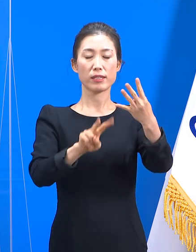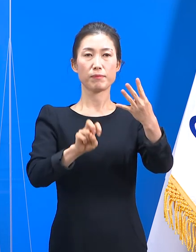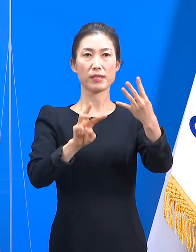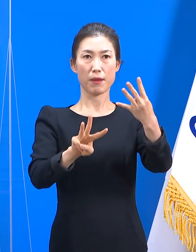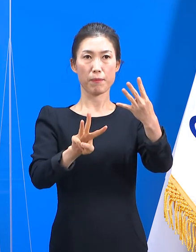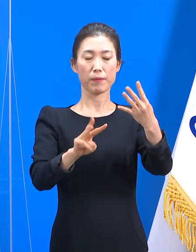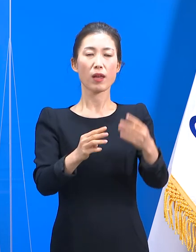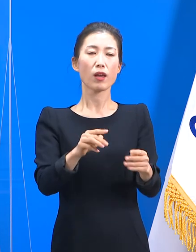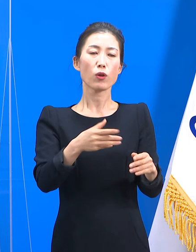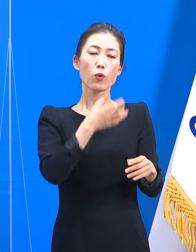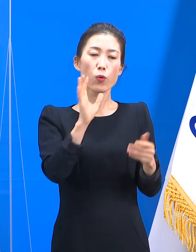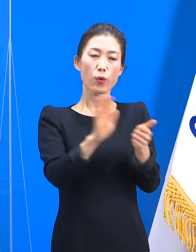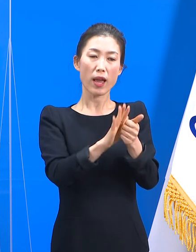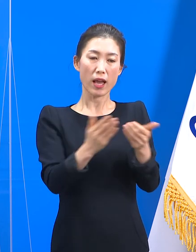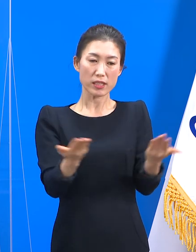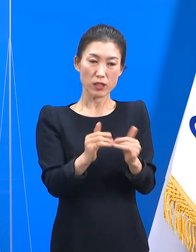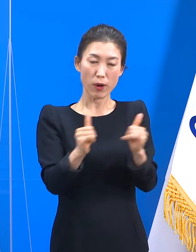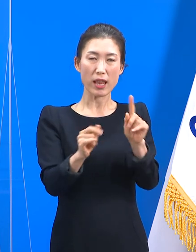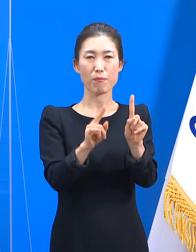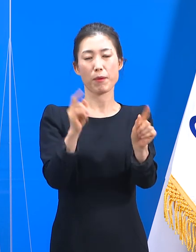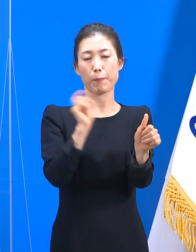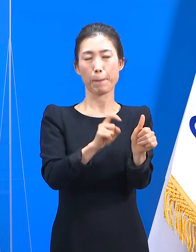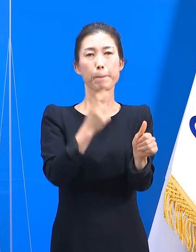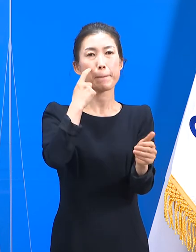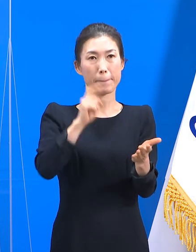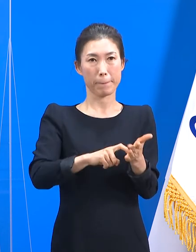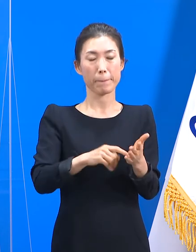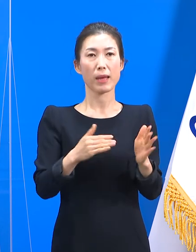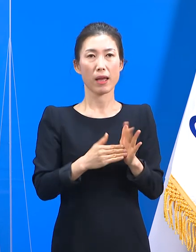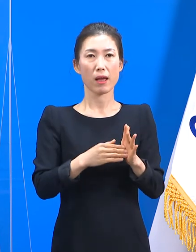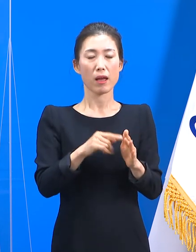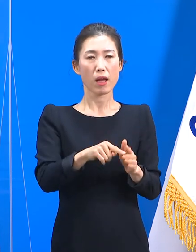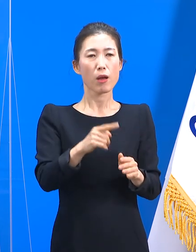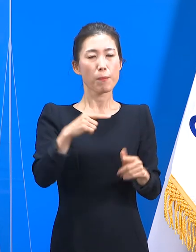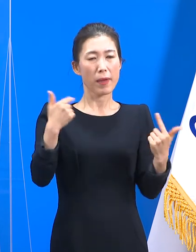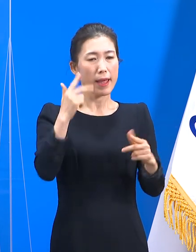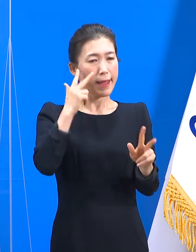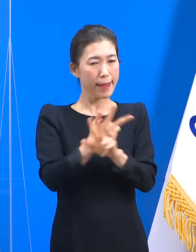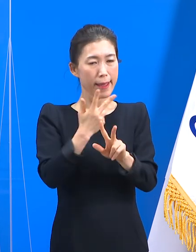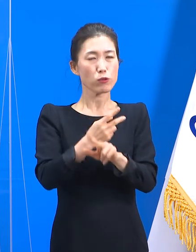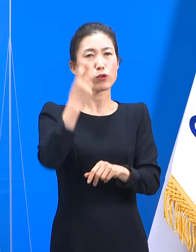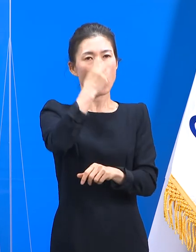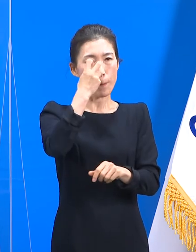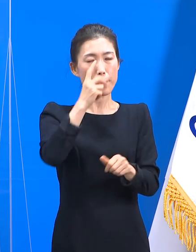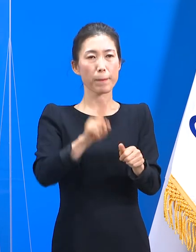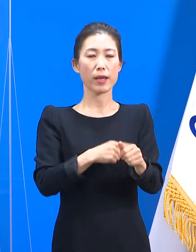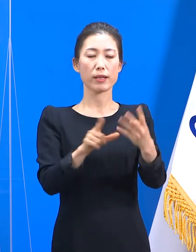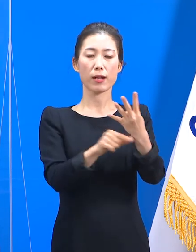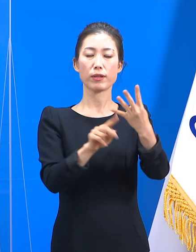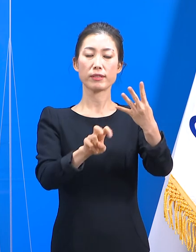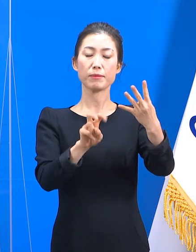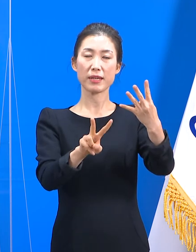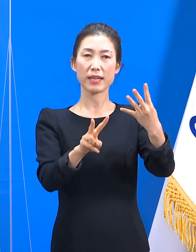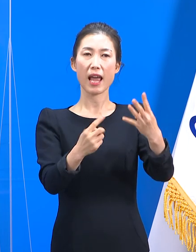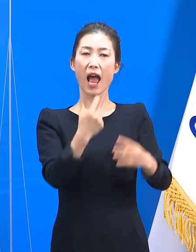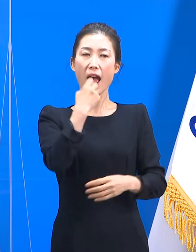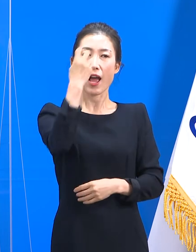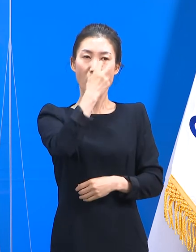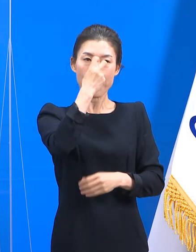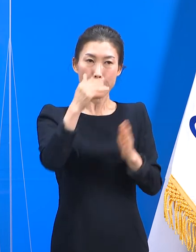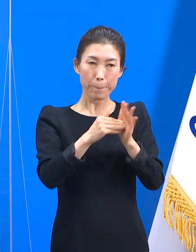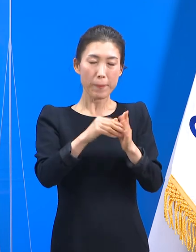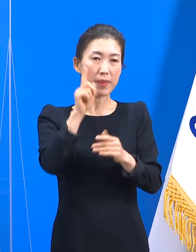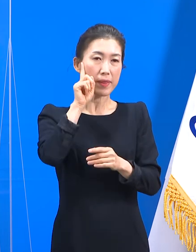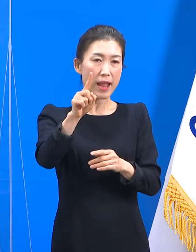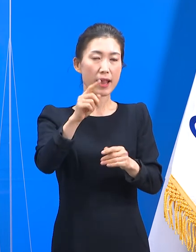요양원 직원 1명이 확진 판정을 받았습니다. 주기적 선제검사일인 22일의 검사를 실행하고 다음